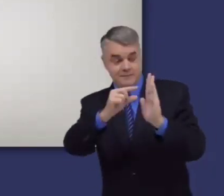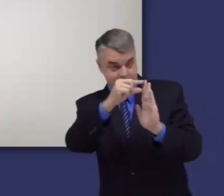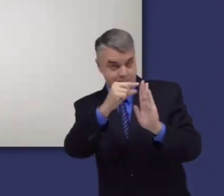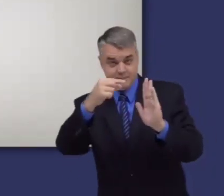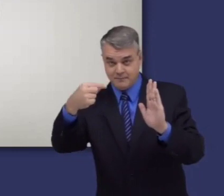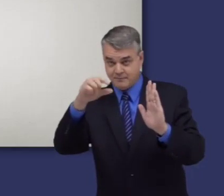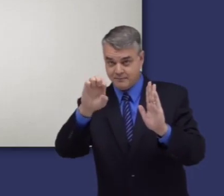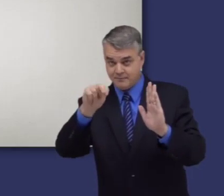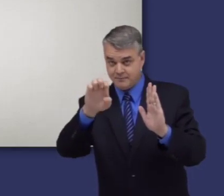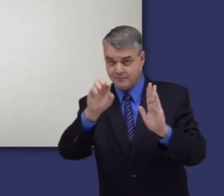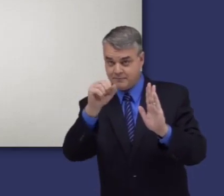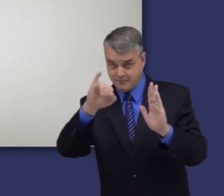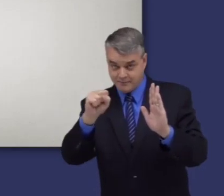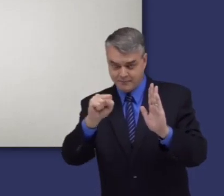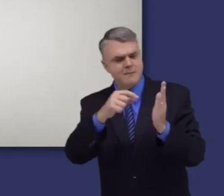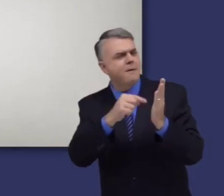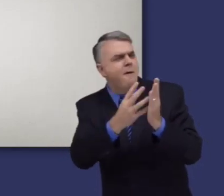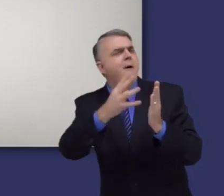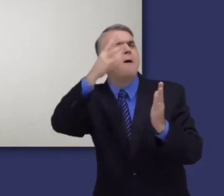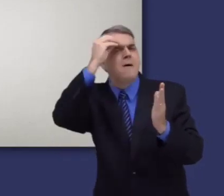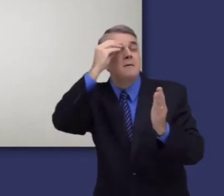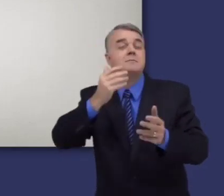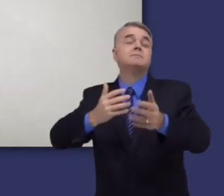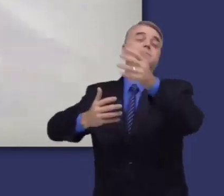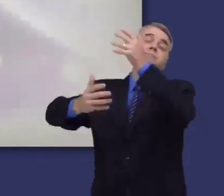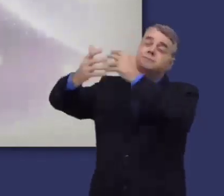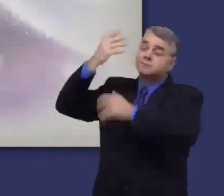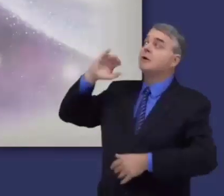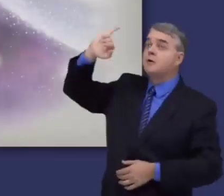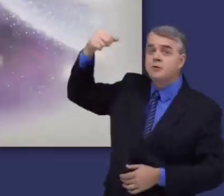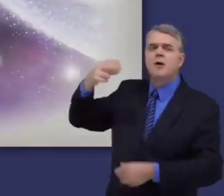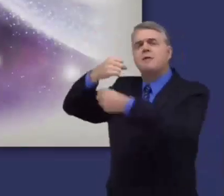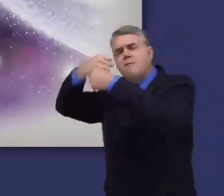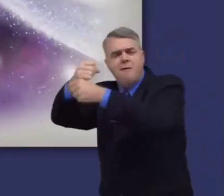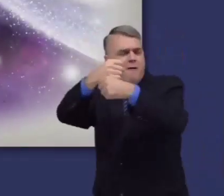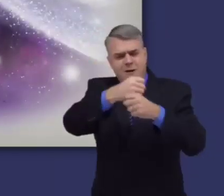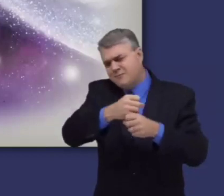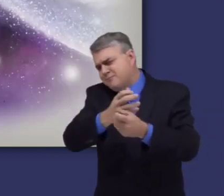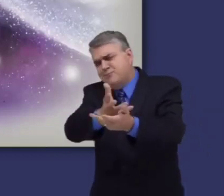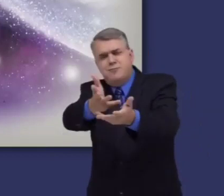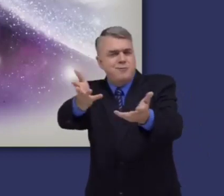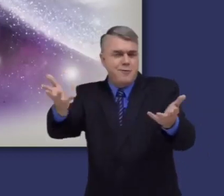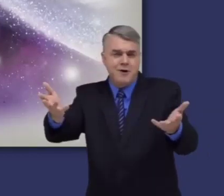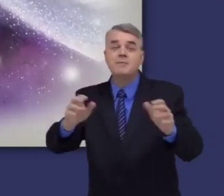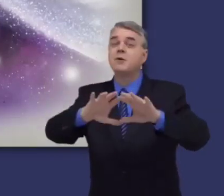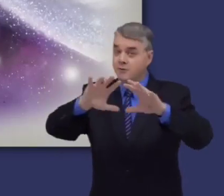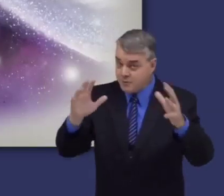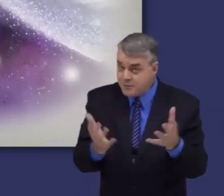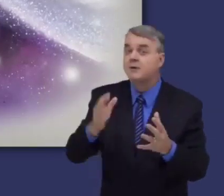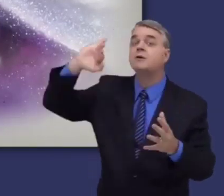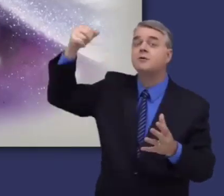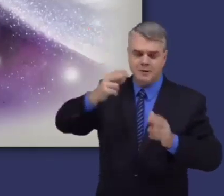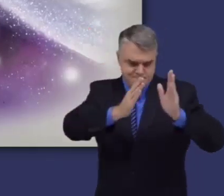La palabra Génesis significa origen o nacimiento. Este libro explica el origen del universo y cuenta